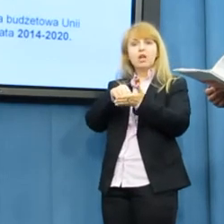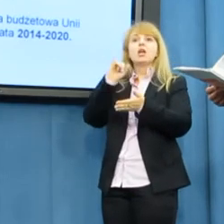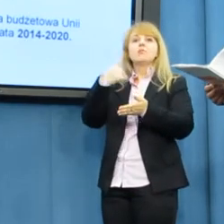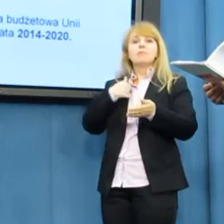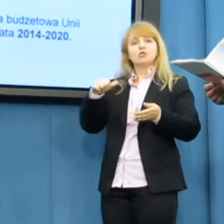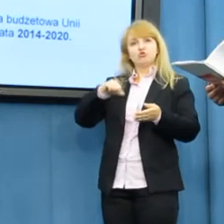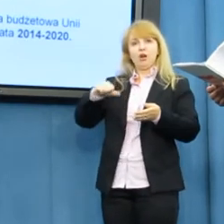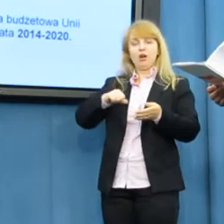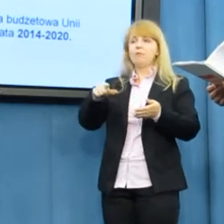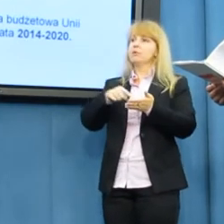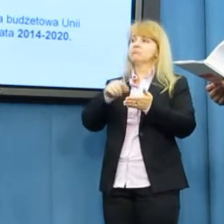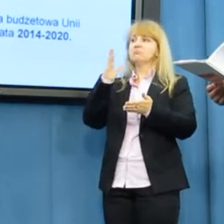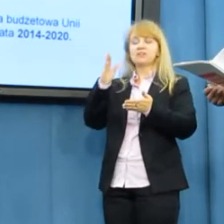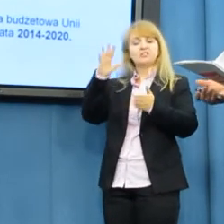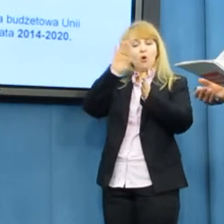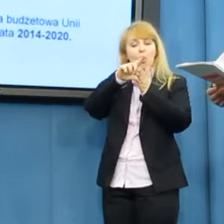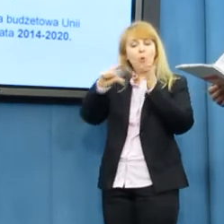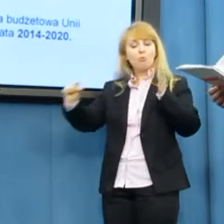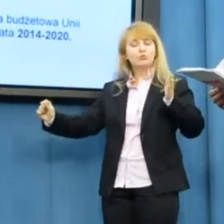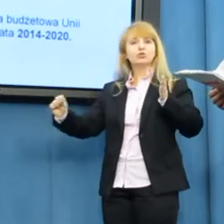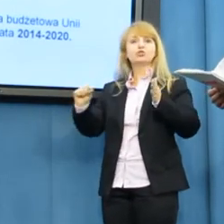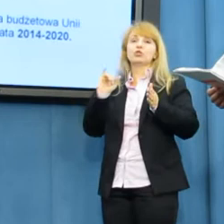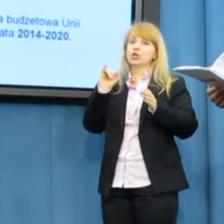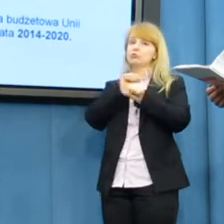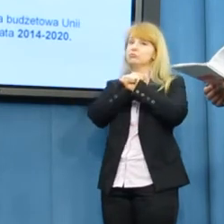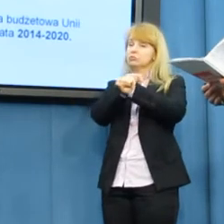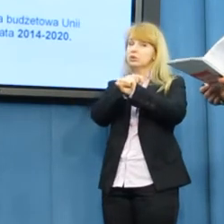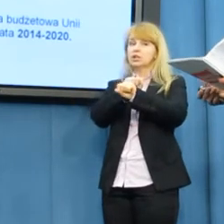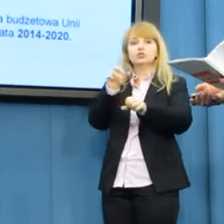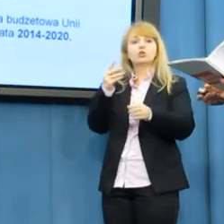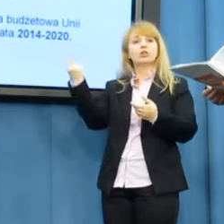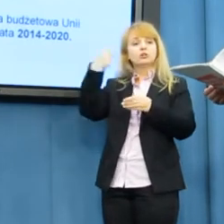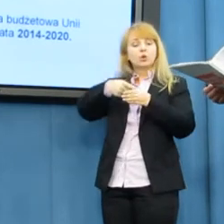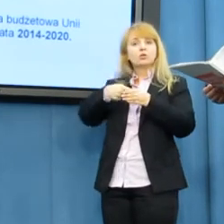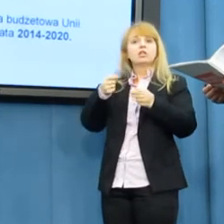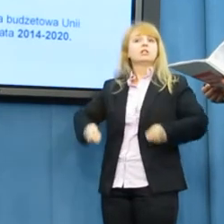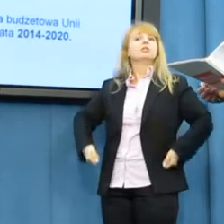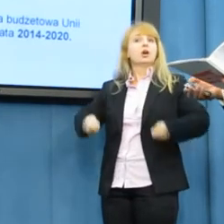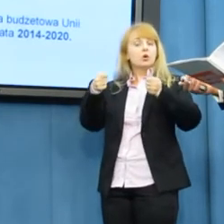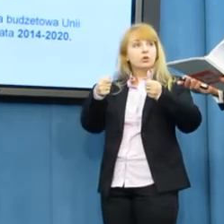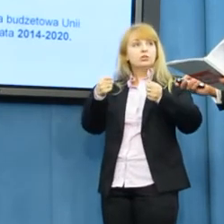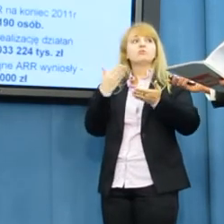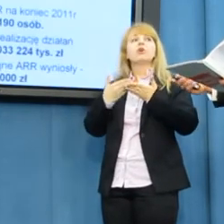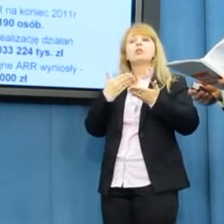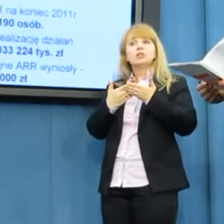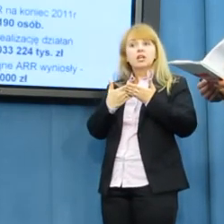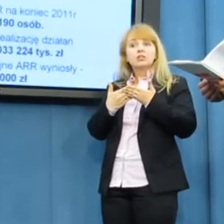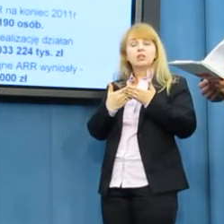Spodziewamy się, że zostaną też obniżone czy ograniczone subwencje na rolnictwo, niestety. Także